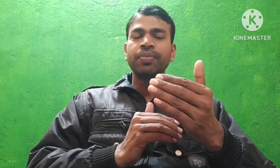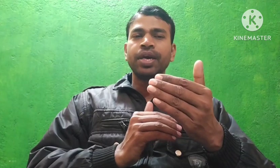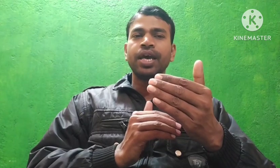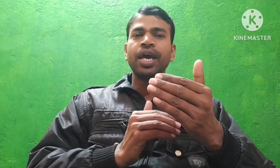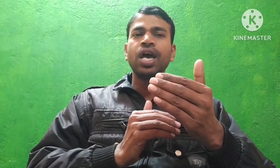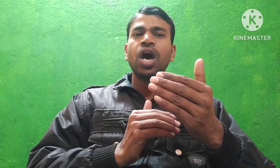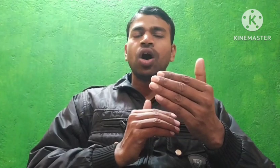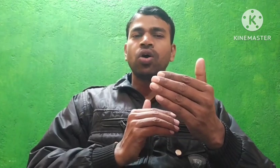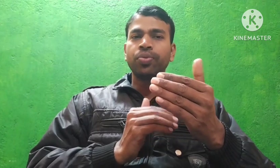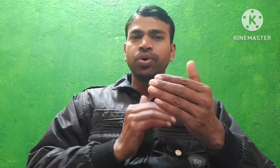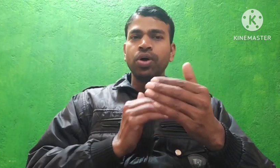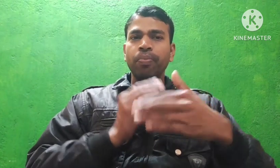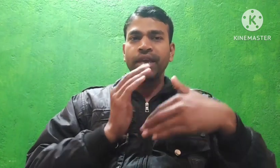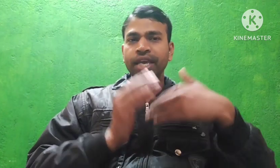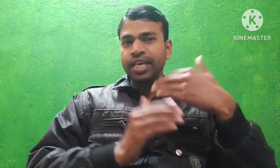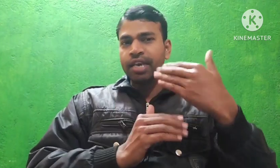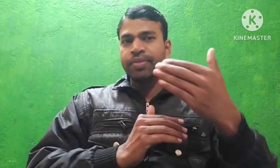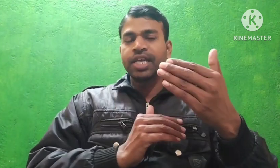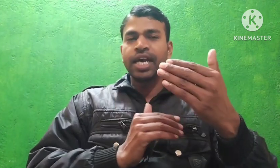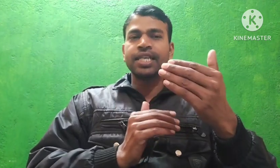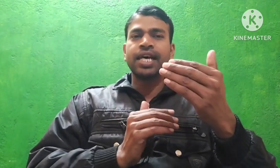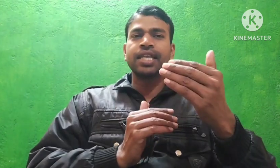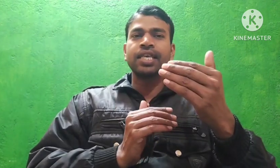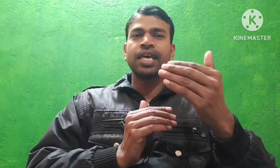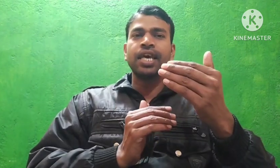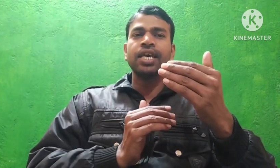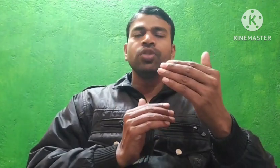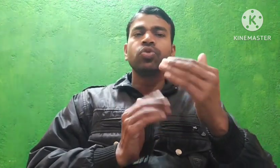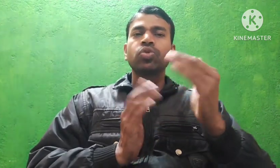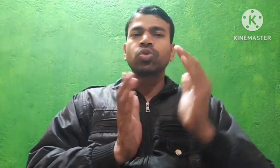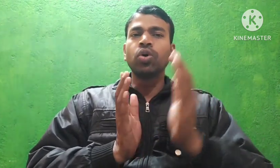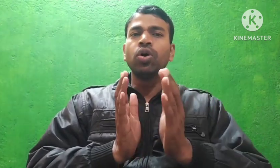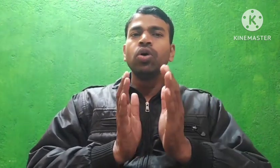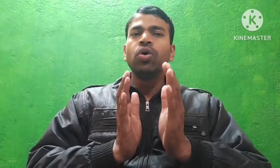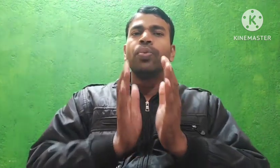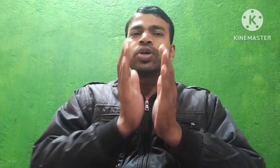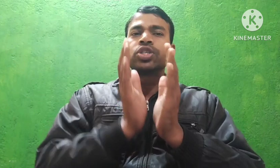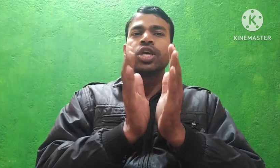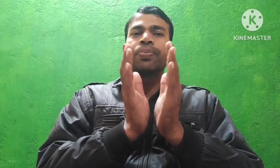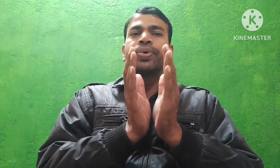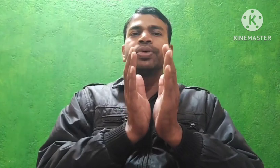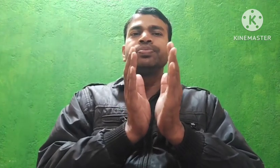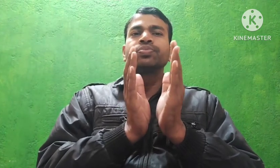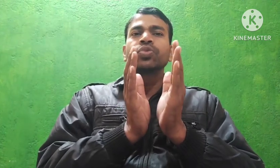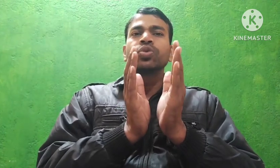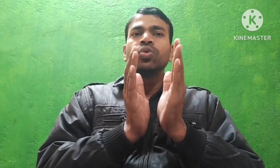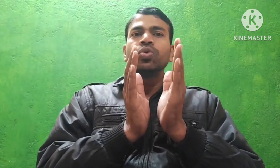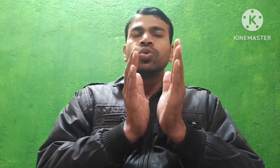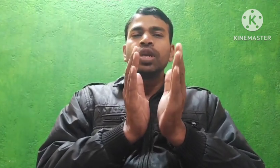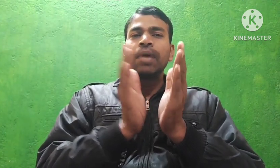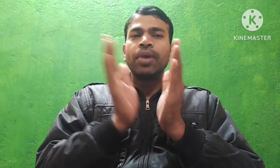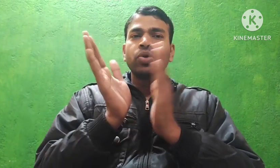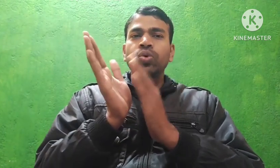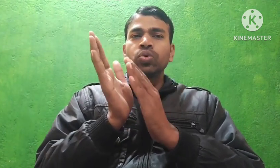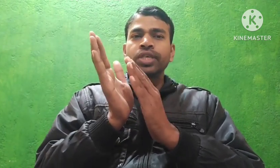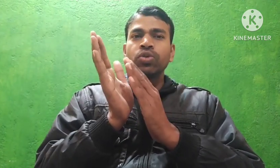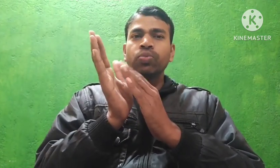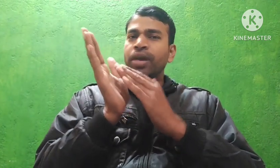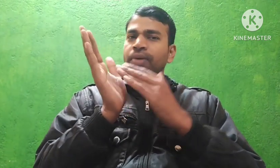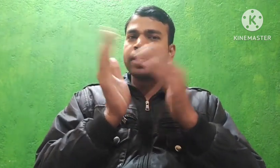में है और वो मेकेनिकल में जाना चाहते हैं तो वो सिर्फ लेवल टू से उपर वाले